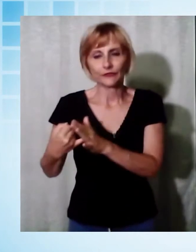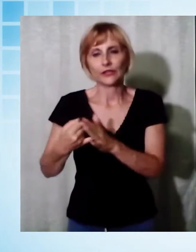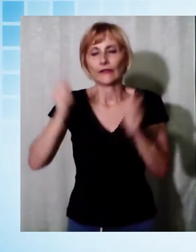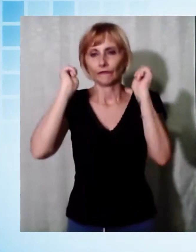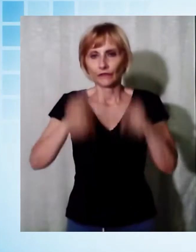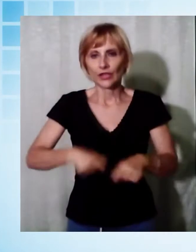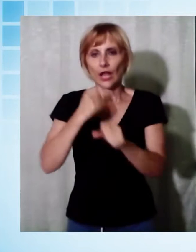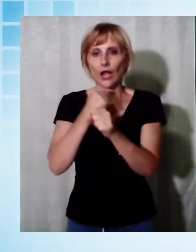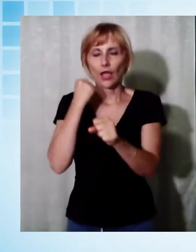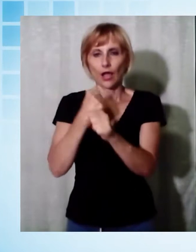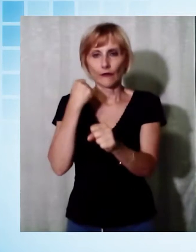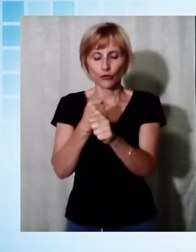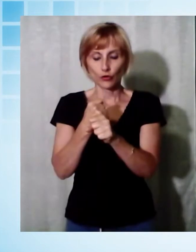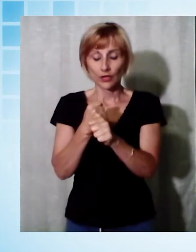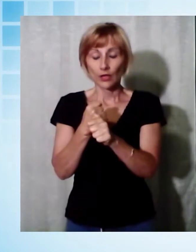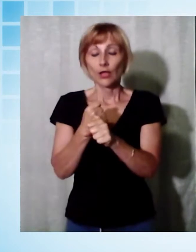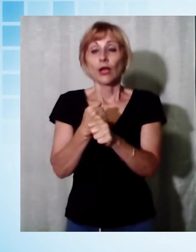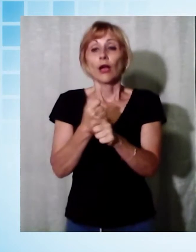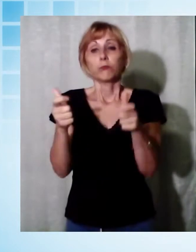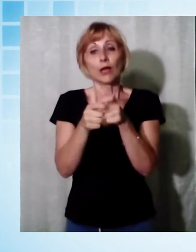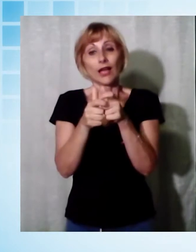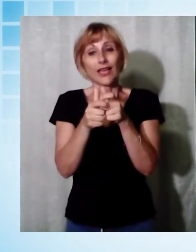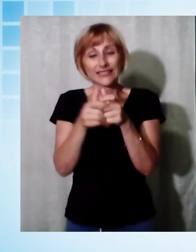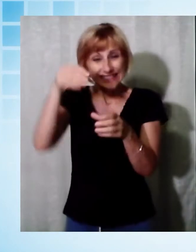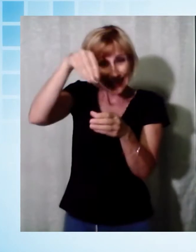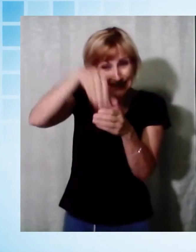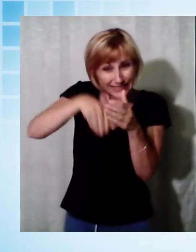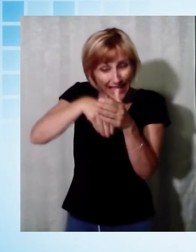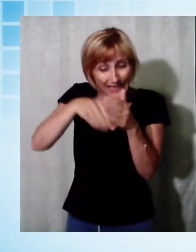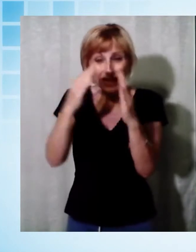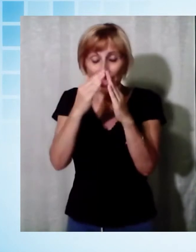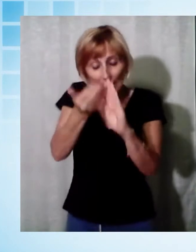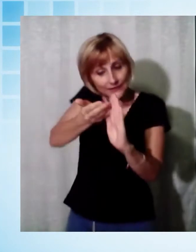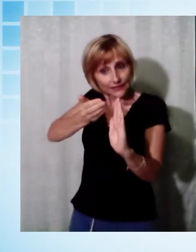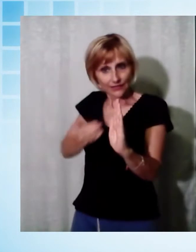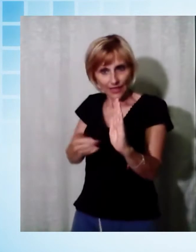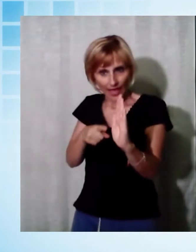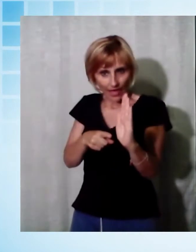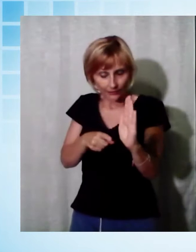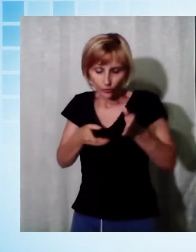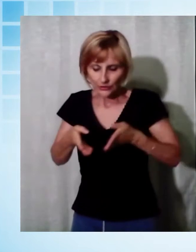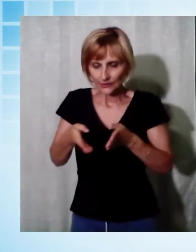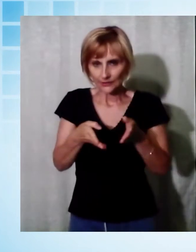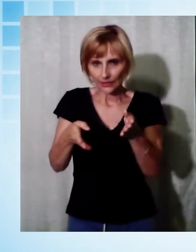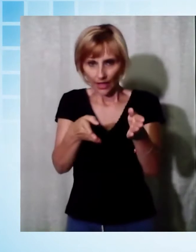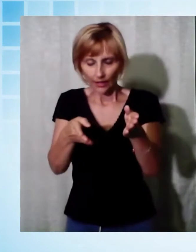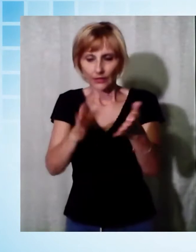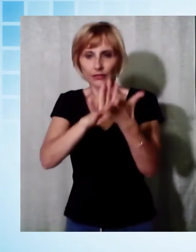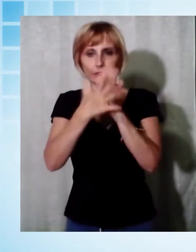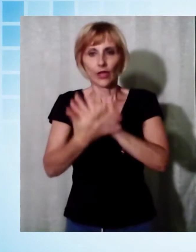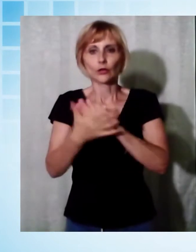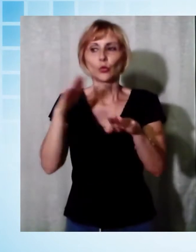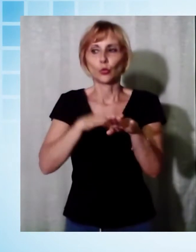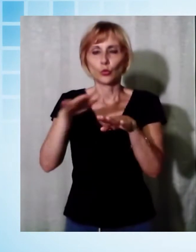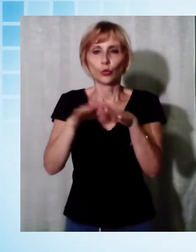La strada interna della frazione, quella che passa dietro ai caseggiati, è stata iscritta nella viabilità di uso pubblico. Era questo lo